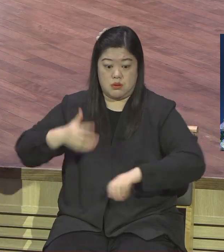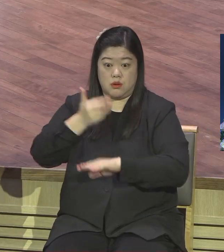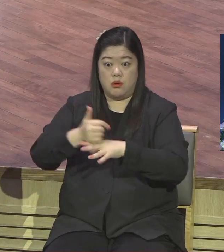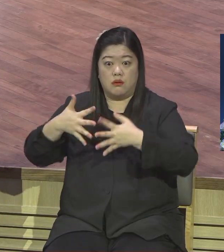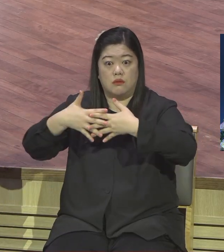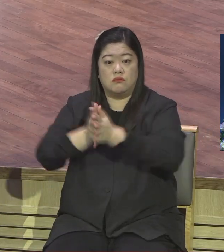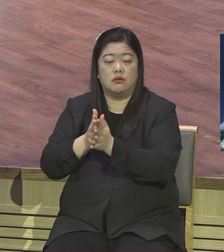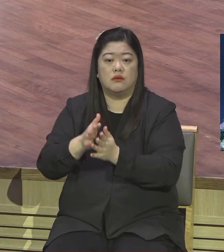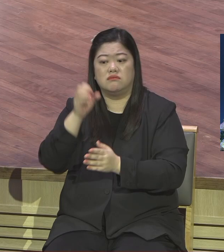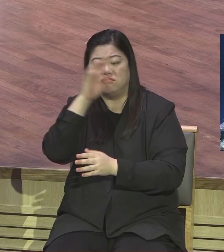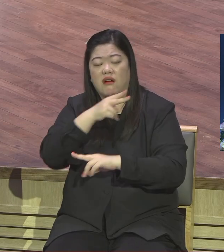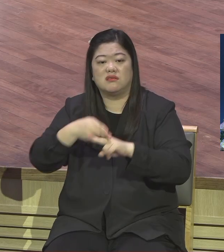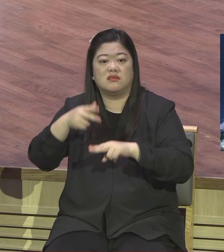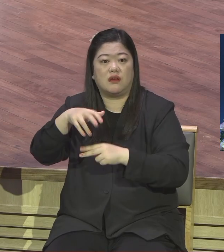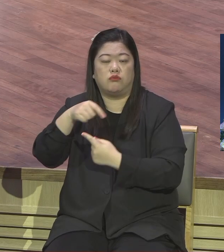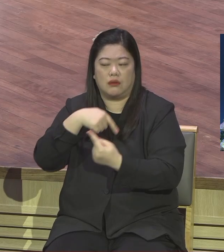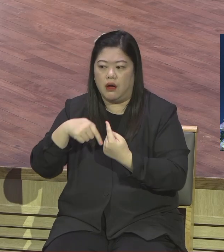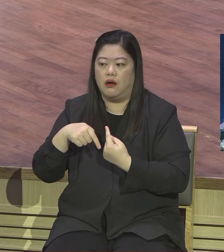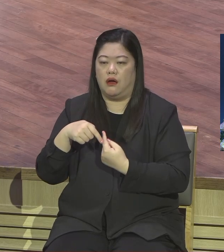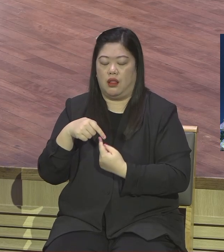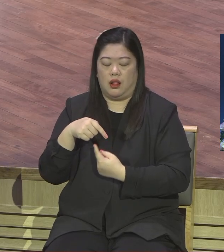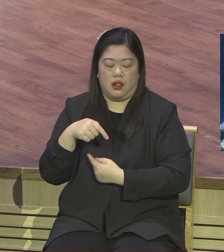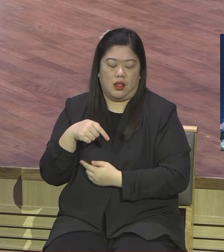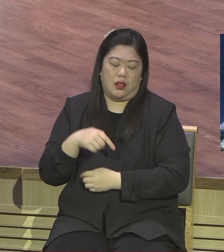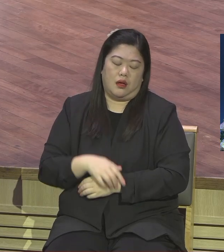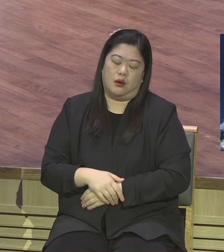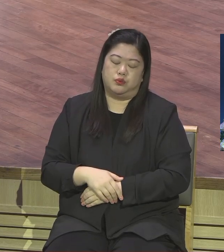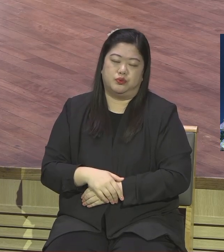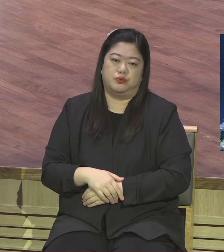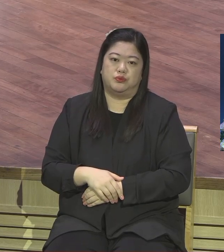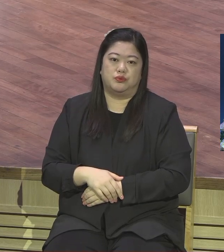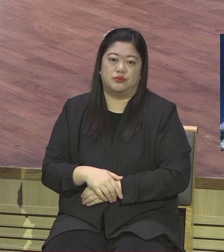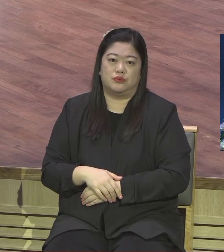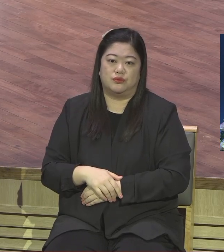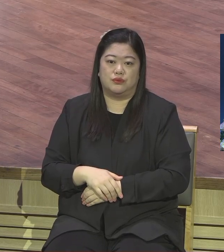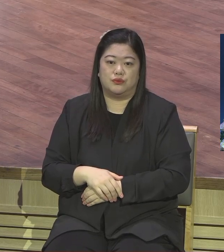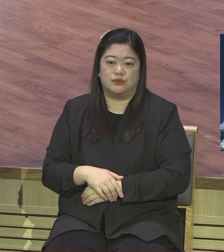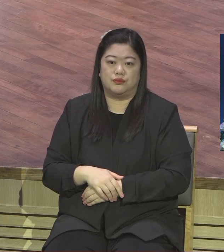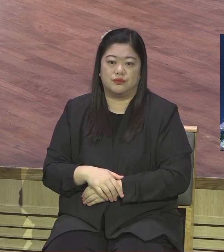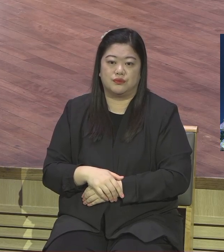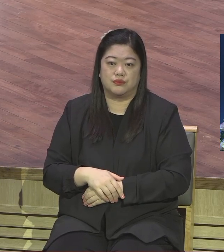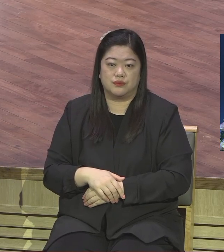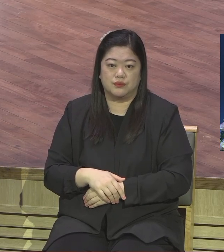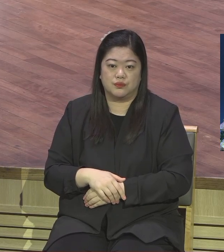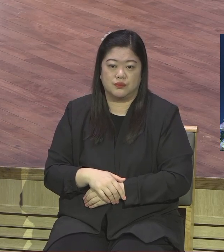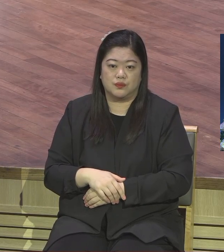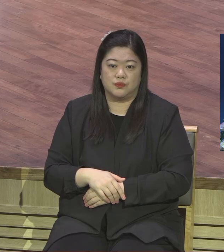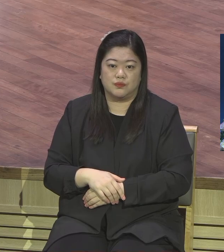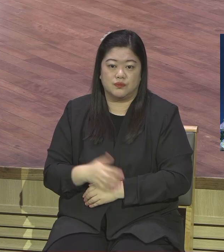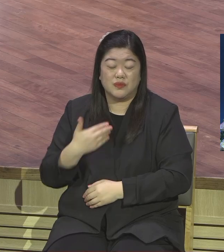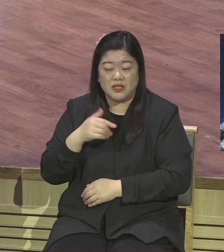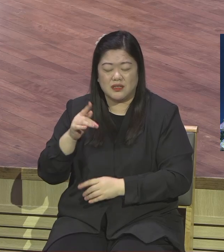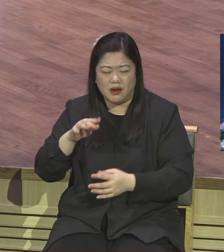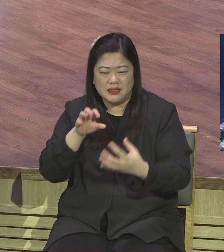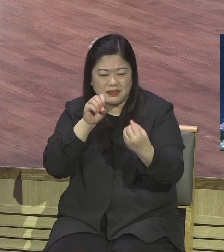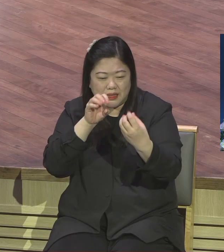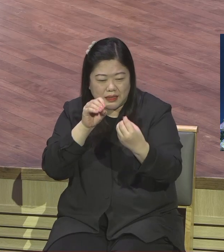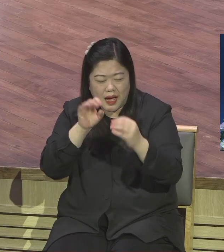편합니다 건드려보면 편한다니까요 아 이 사람 하나님이 답 줬구나 안 줬구나 예수가